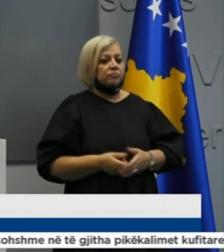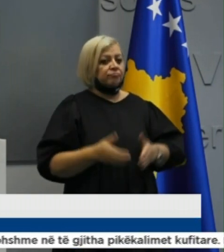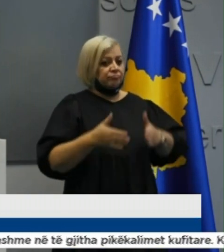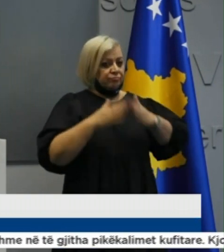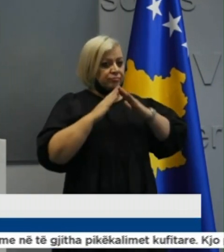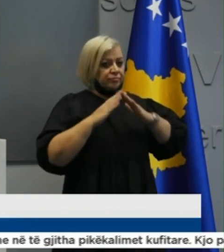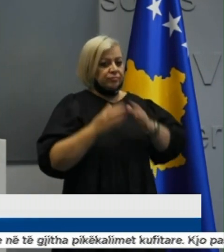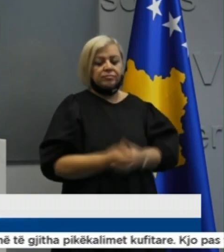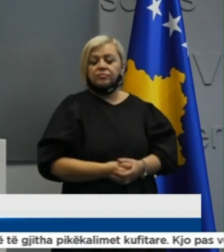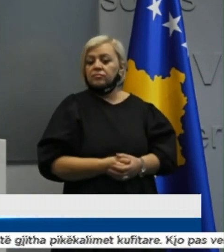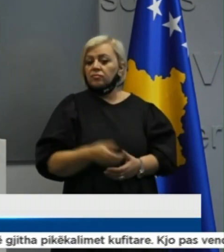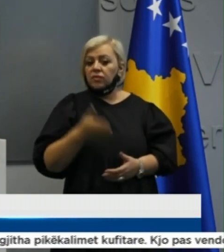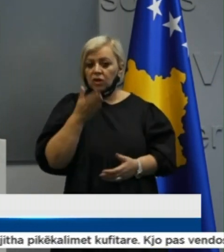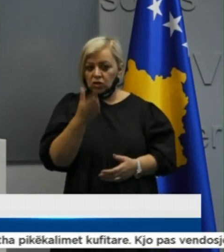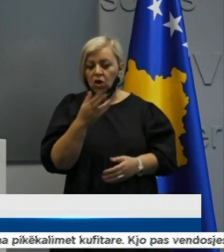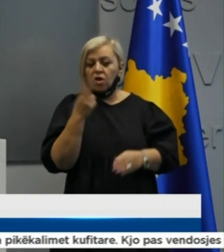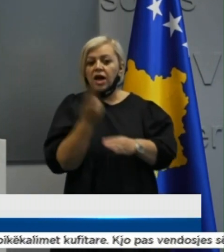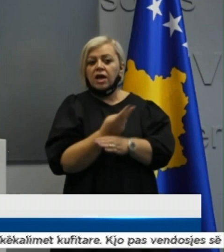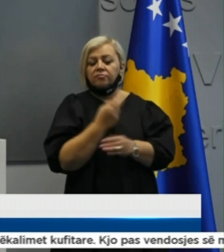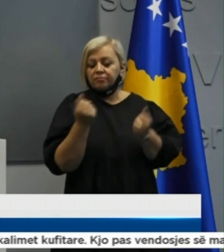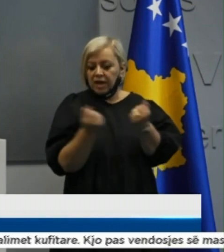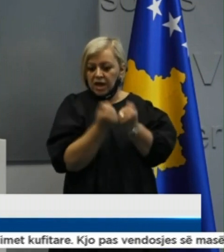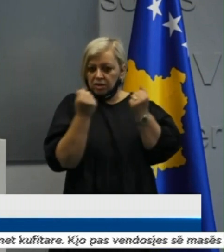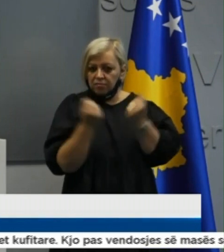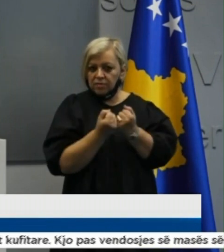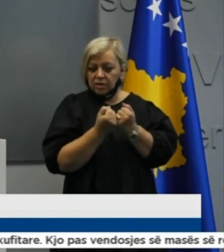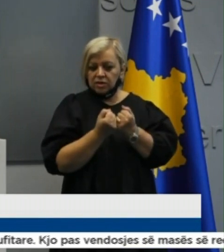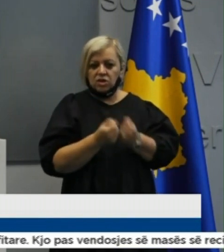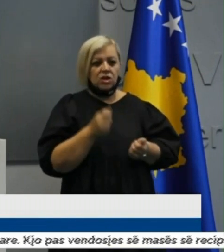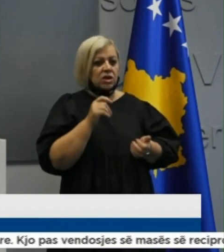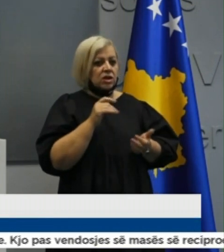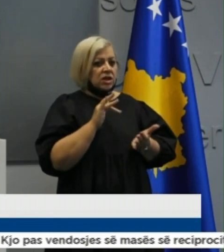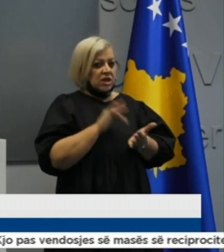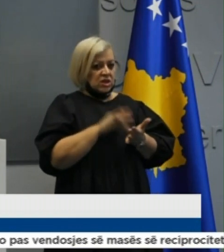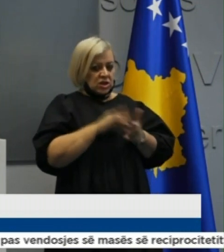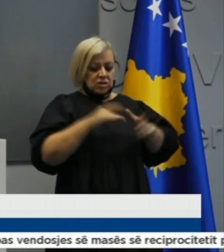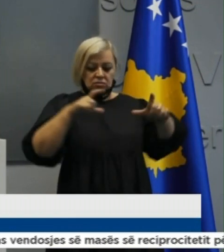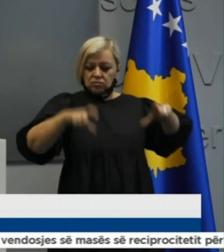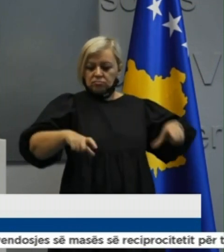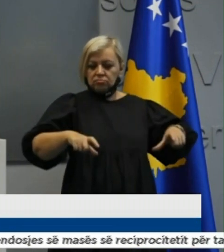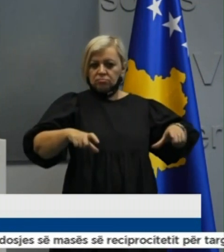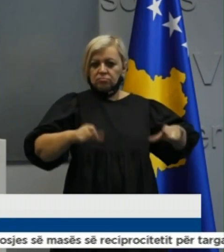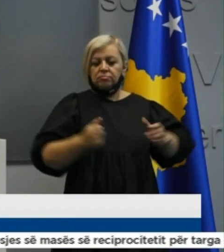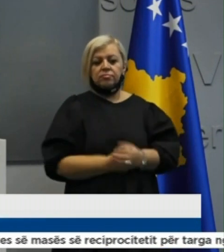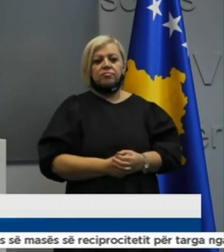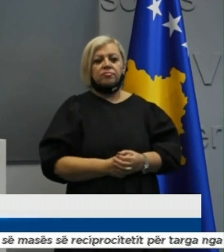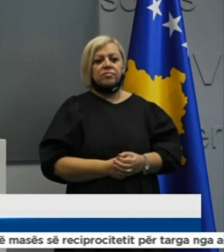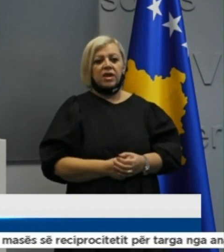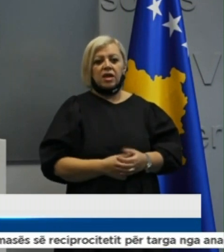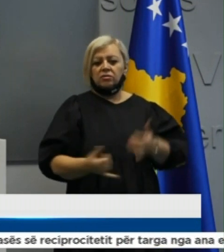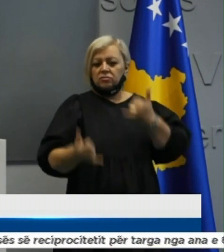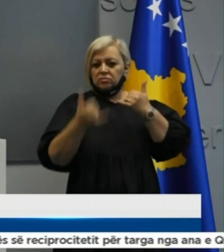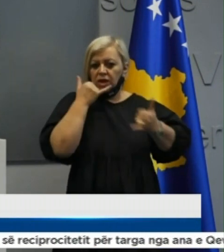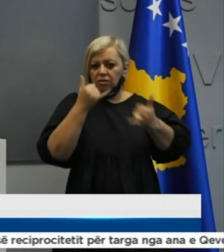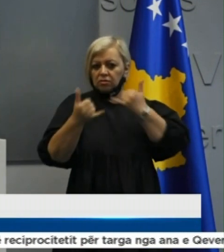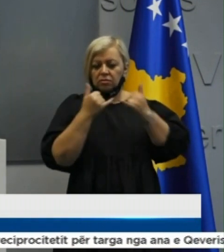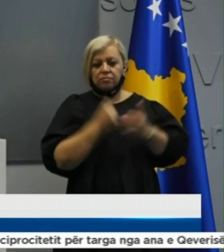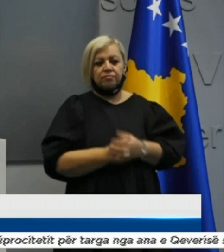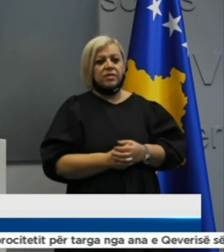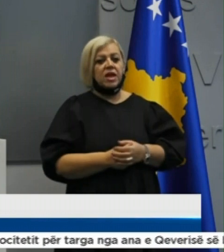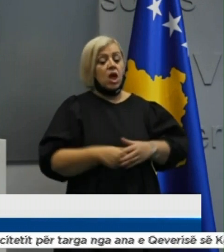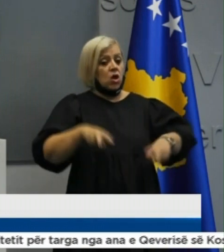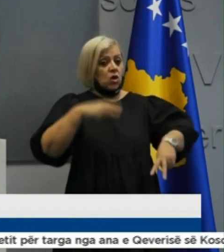Kjo vlenë për aktivitetet si cendra trektare, call center, gastronomia